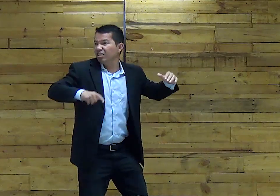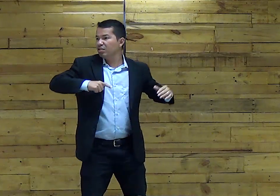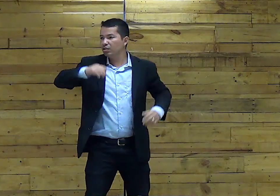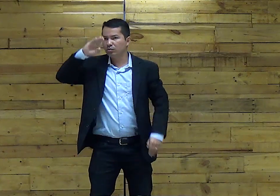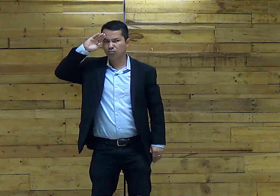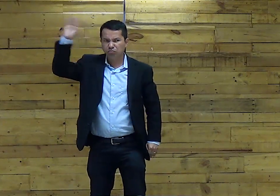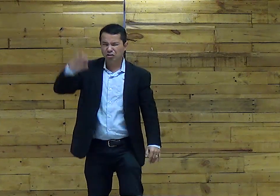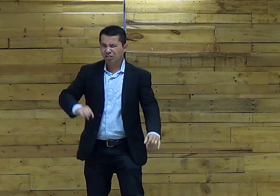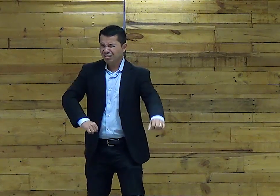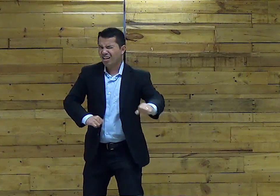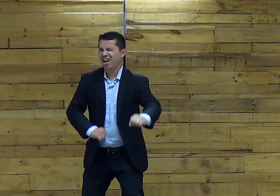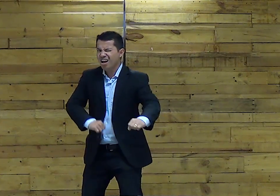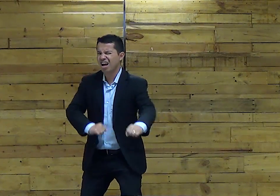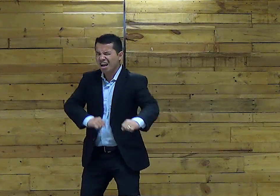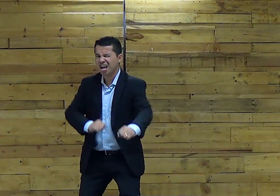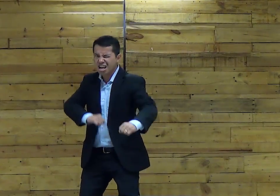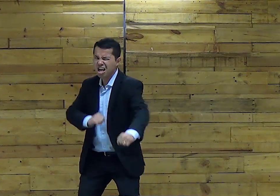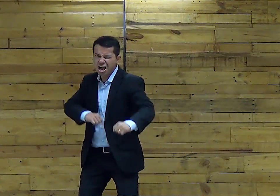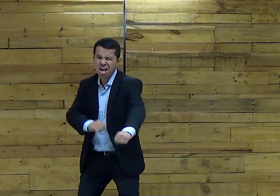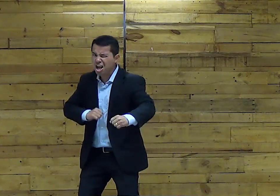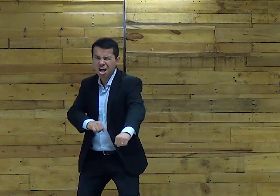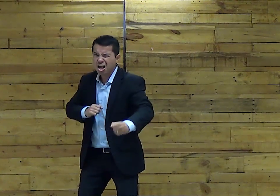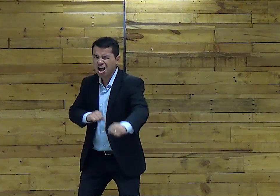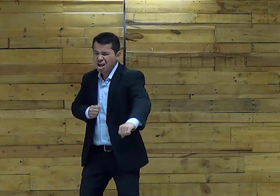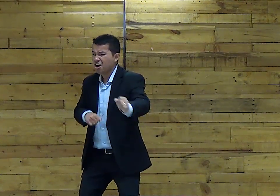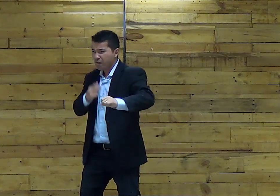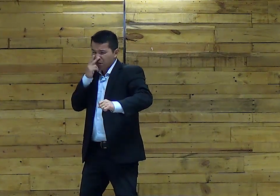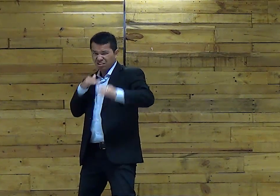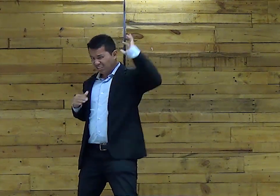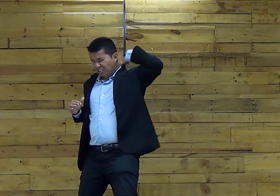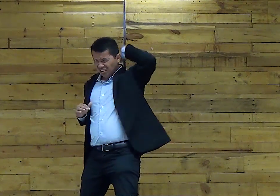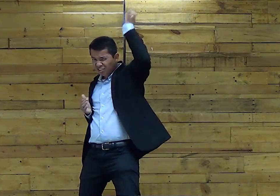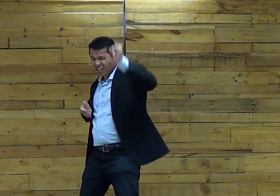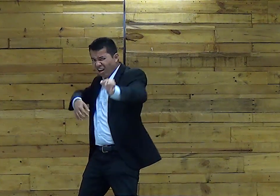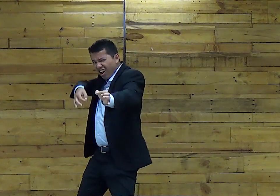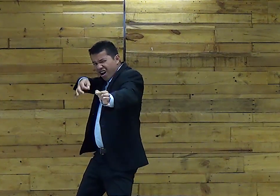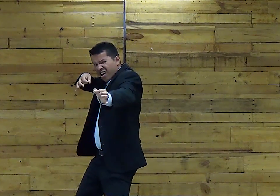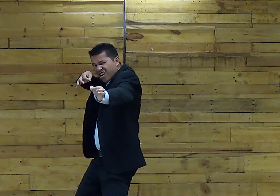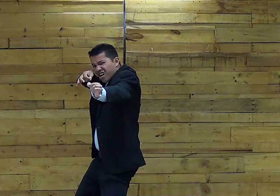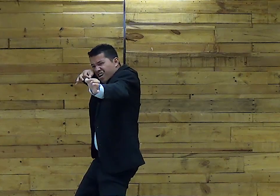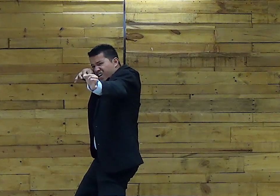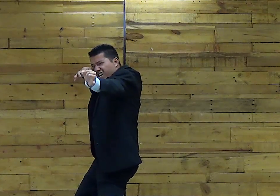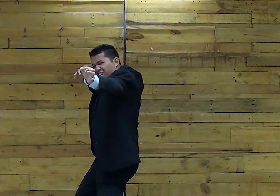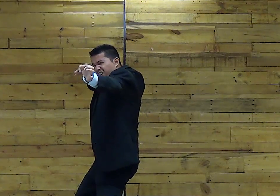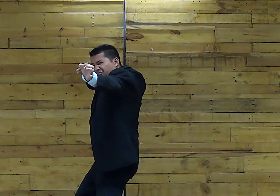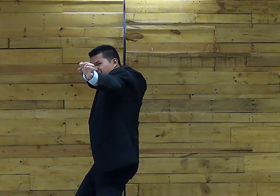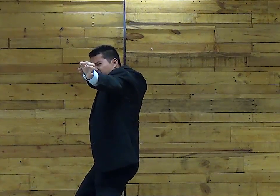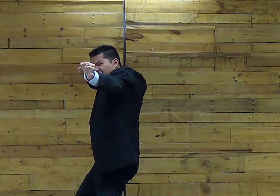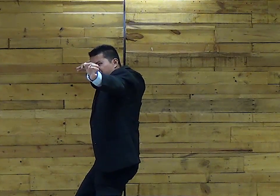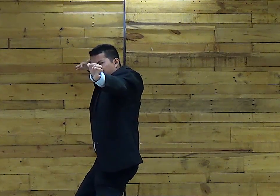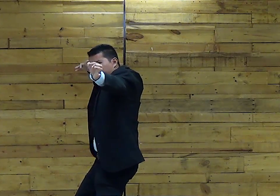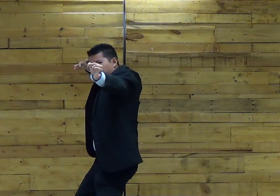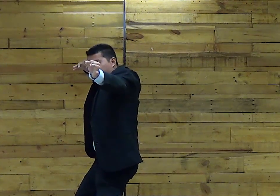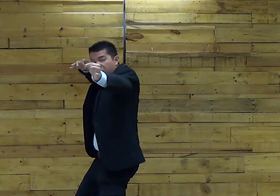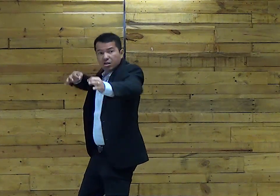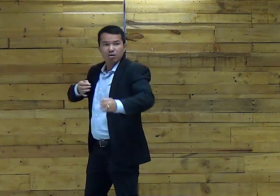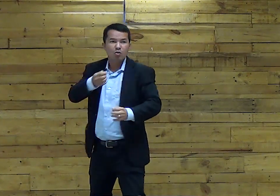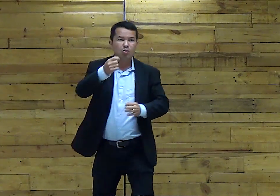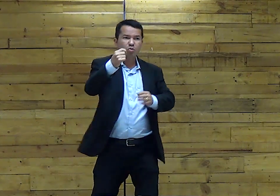E aí os soldados Pensaram Vamos Vamos Vamos Olha o que está acontecendo De repente